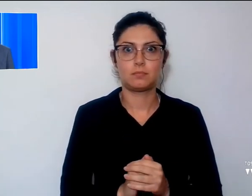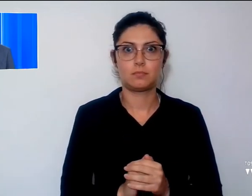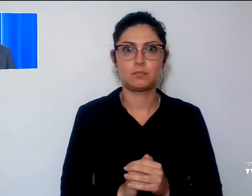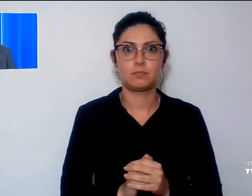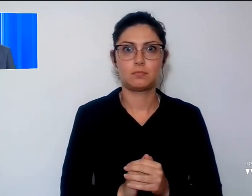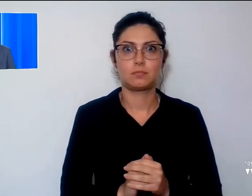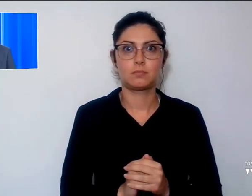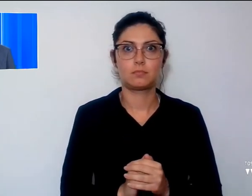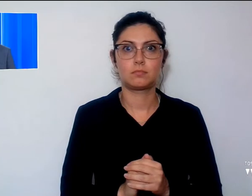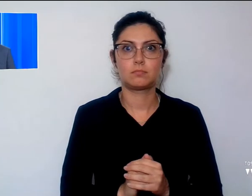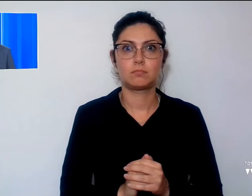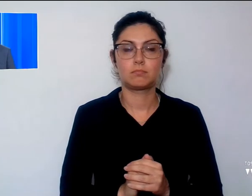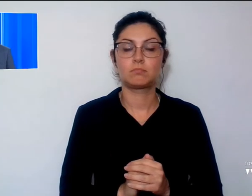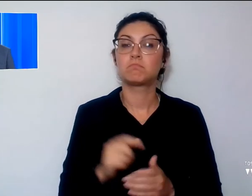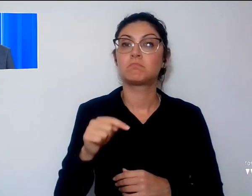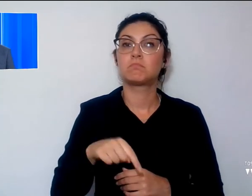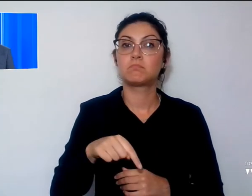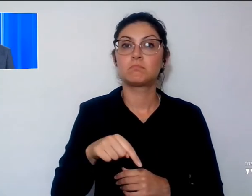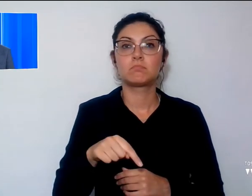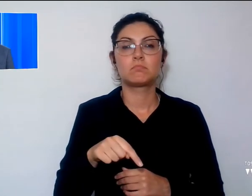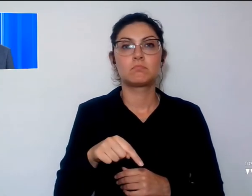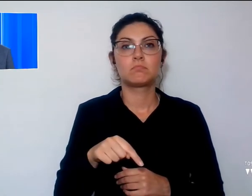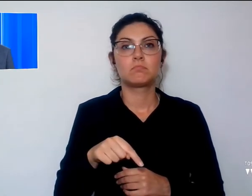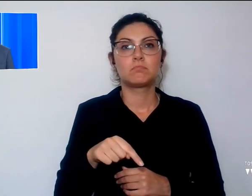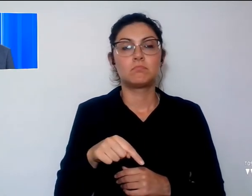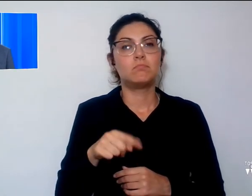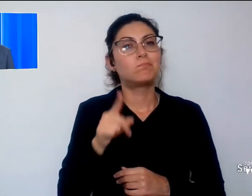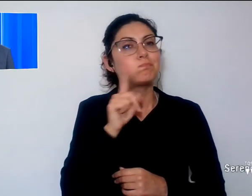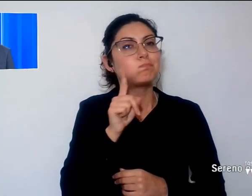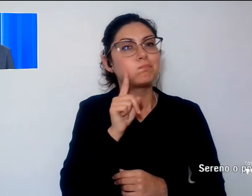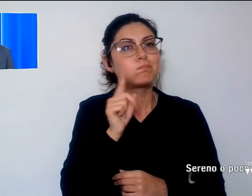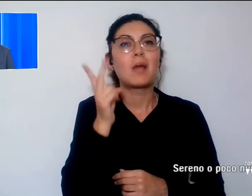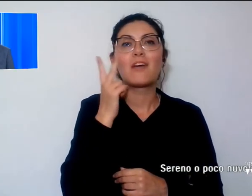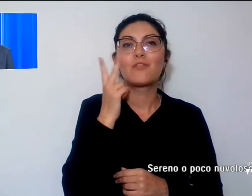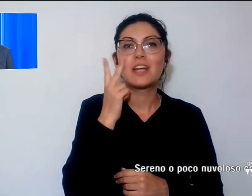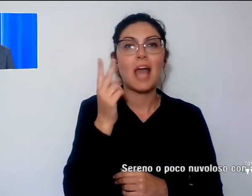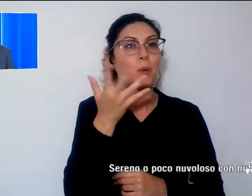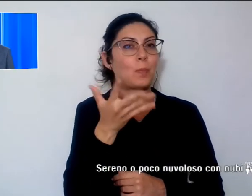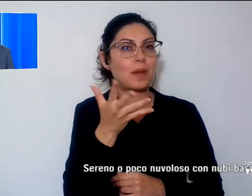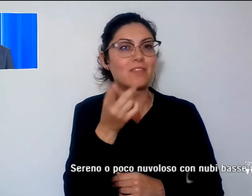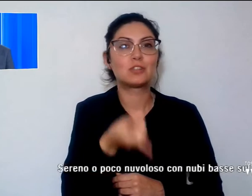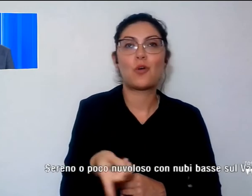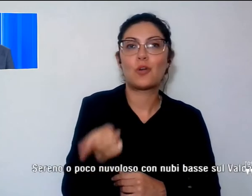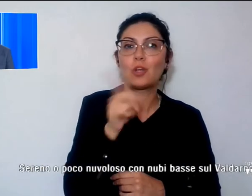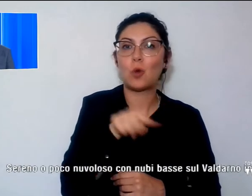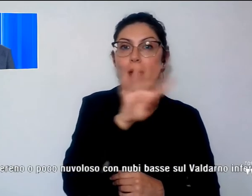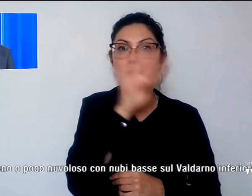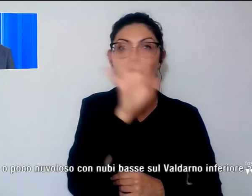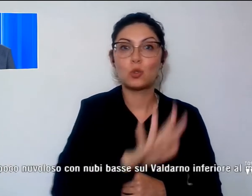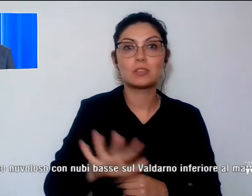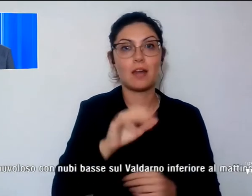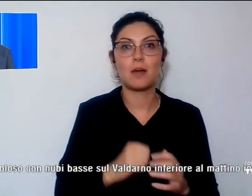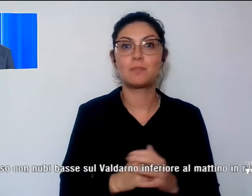Prima di concludere, siamo come di consueto a dare uno sguardo alle previsioni del tempo per domani in Toscana.